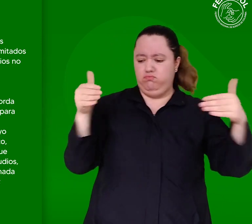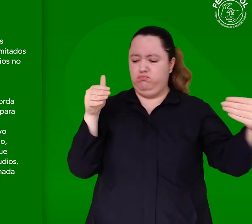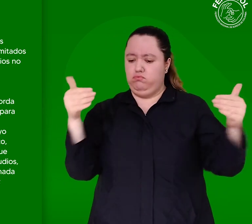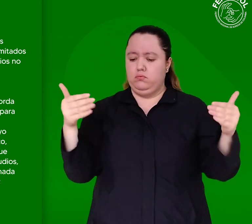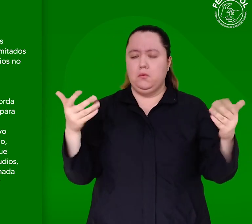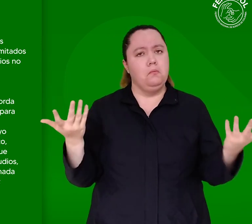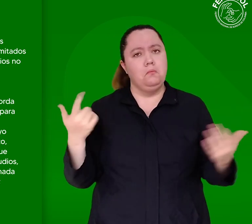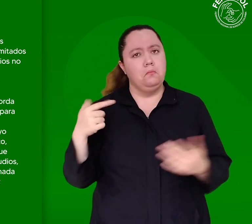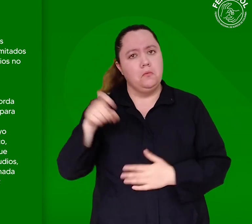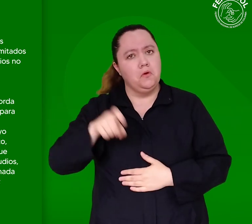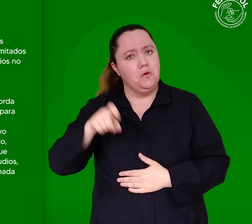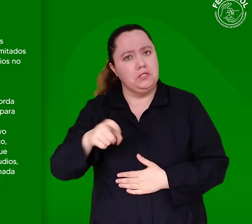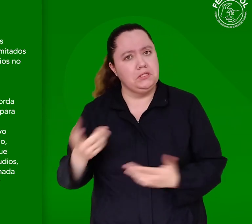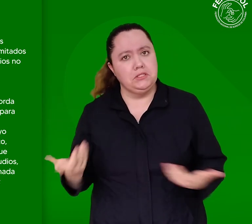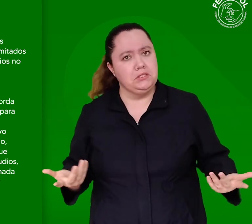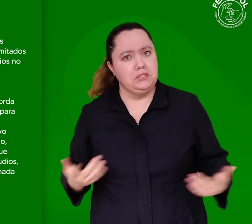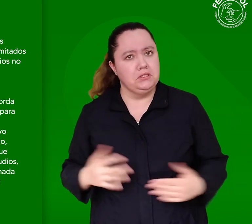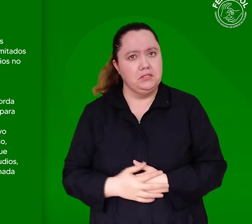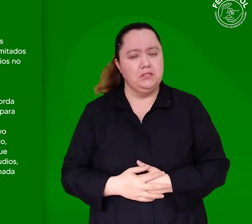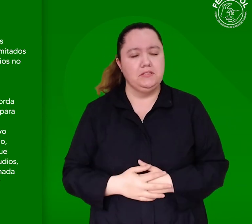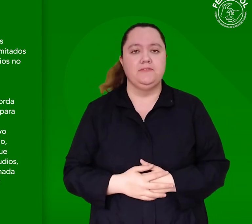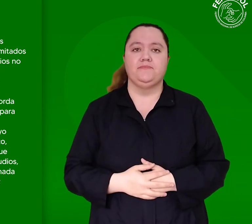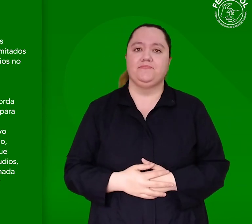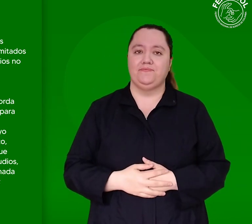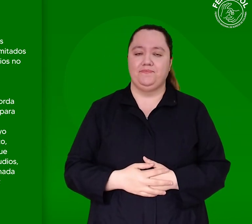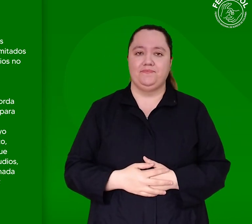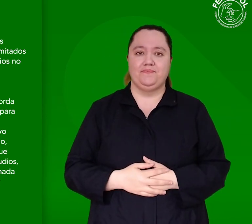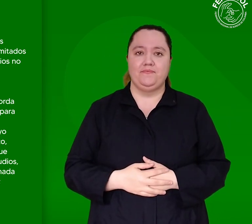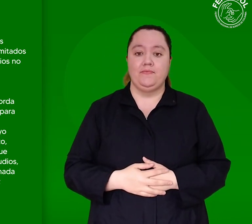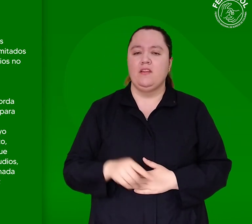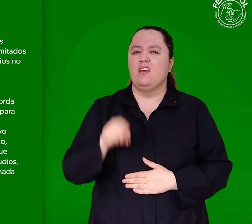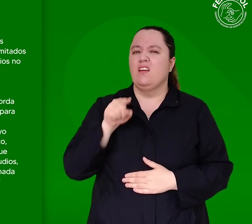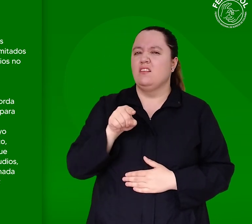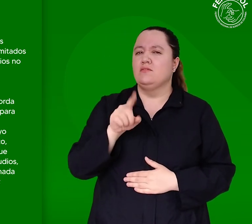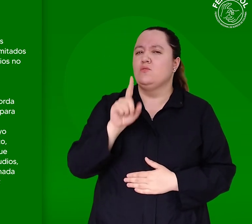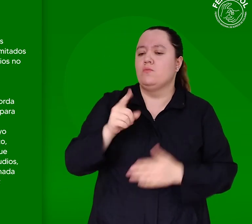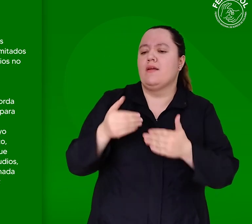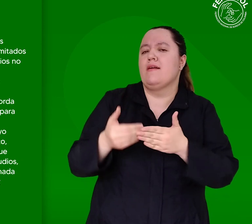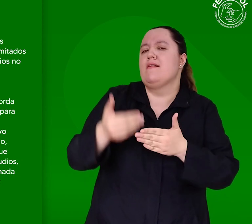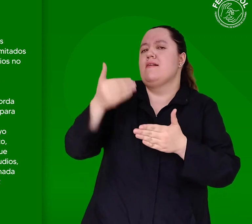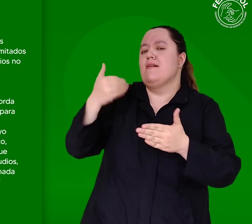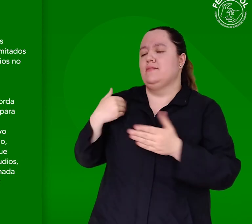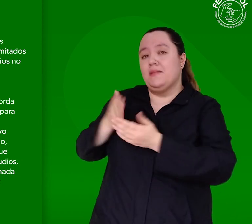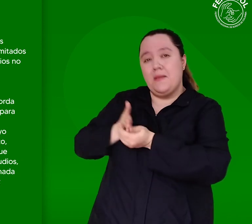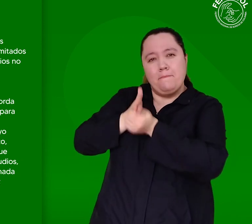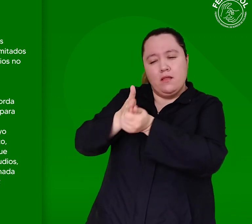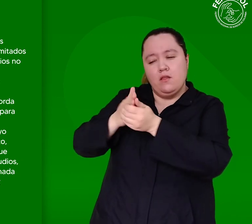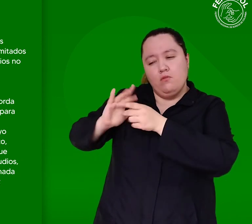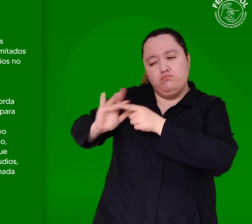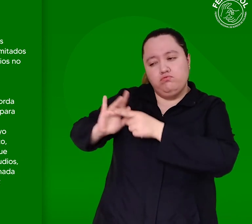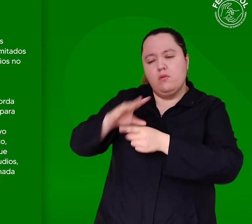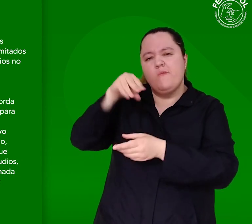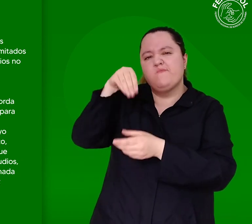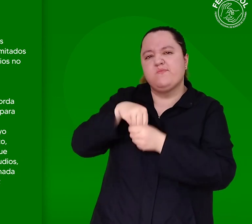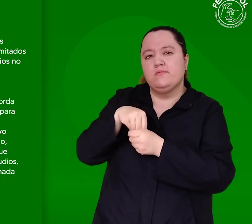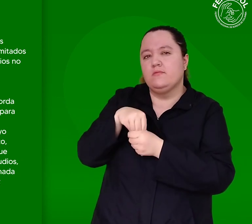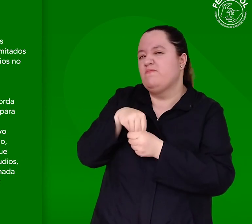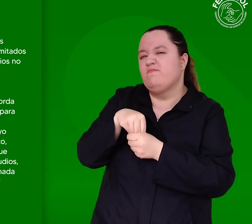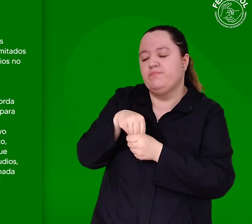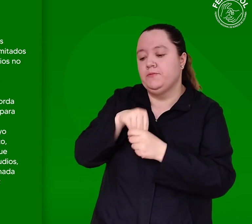con un sistema de apoyo como el audífono o espejos modificados. Esto, como resultado de aplicar la metodología que incluyó